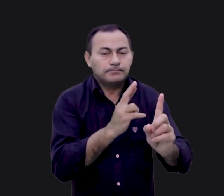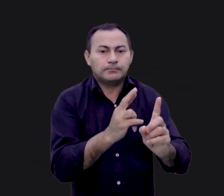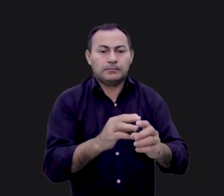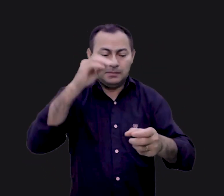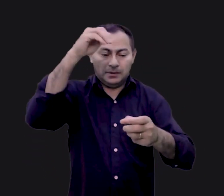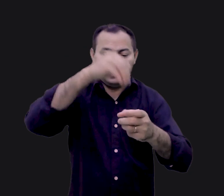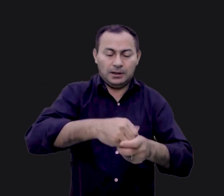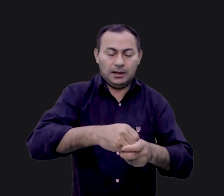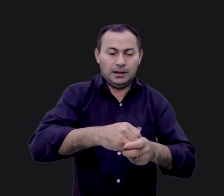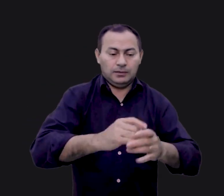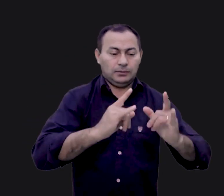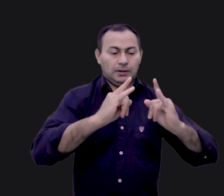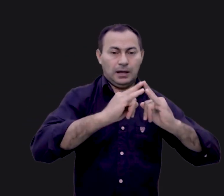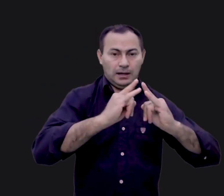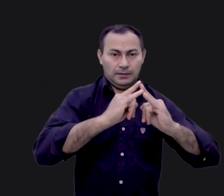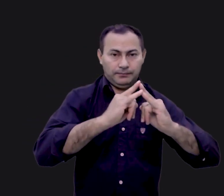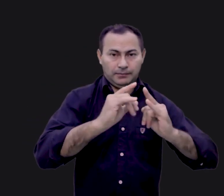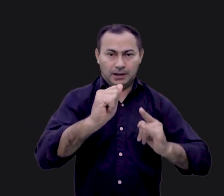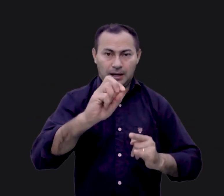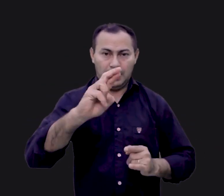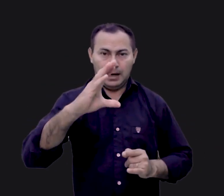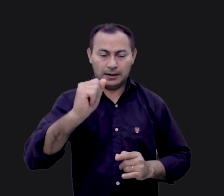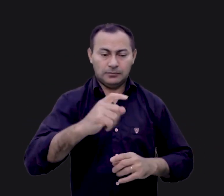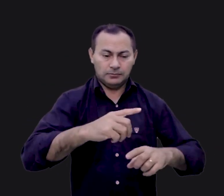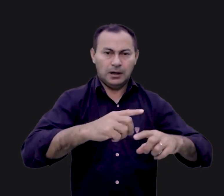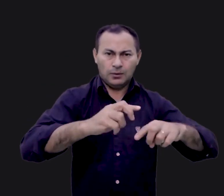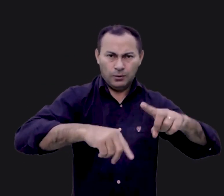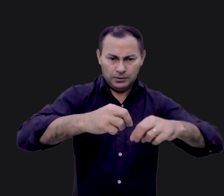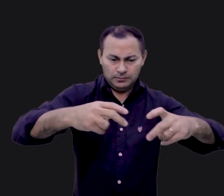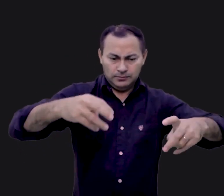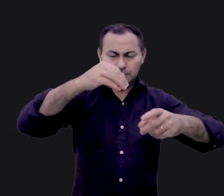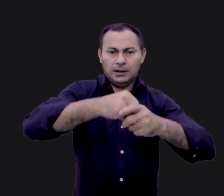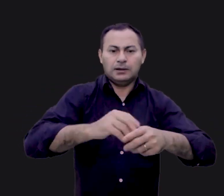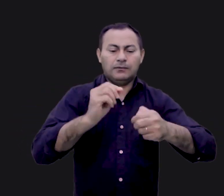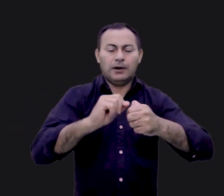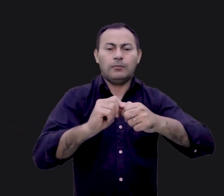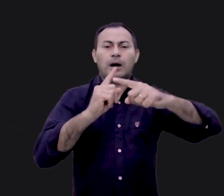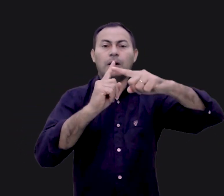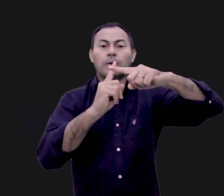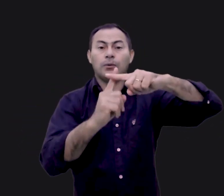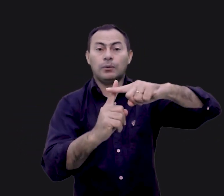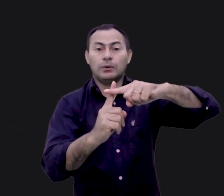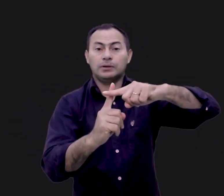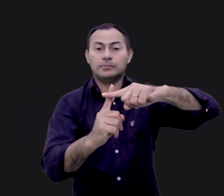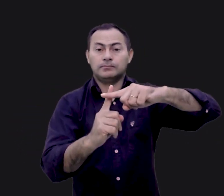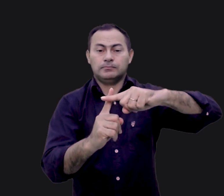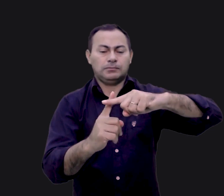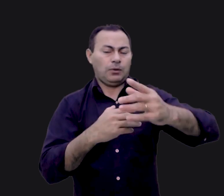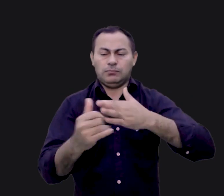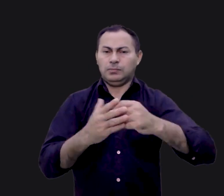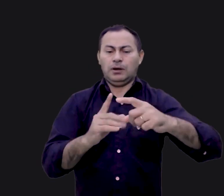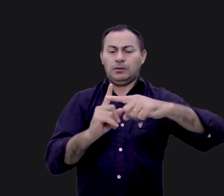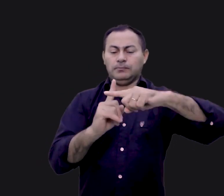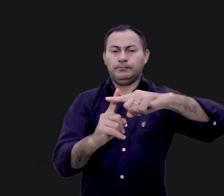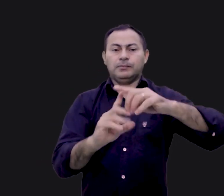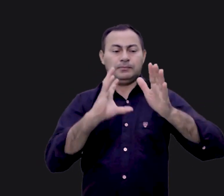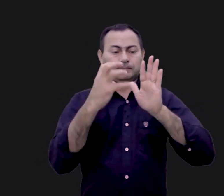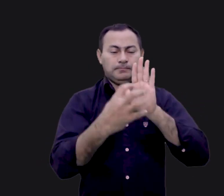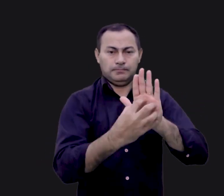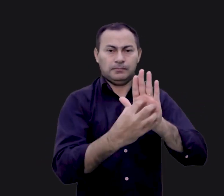como se dentro do tabernáculo. Os artigos de mobília formam uma cruz, e isso não era acidental. O simbolismo